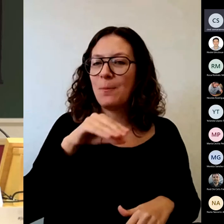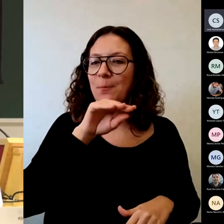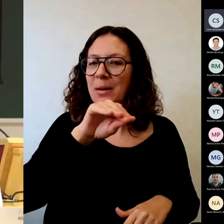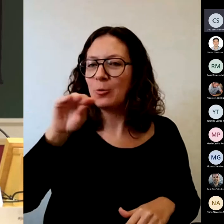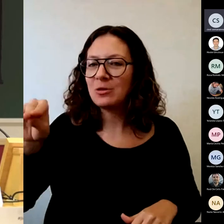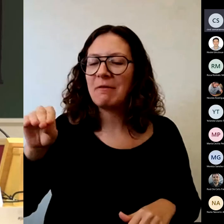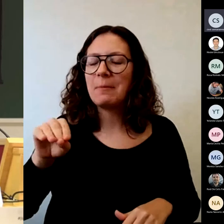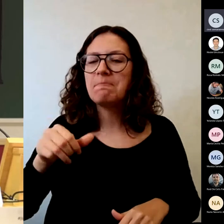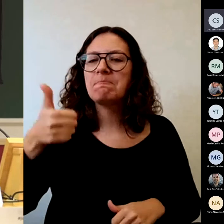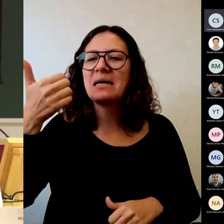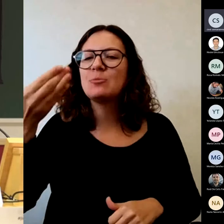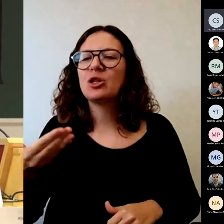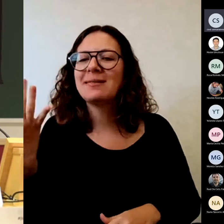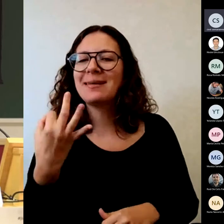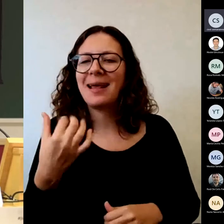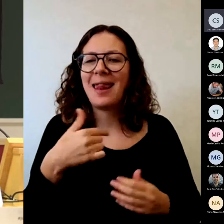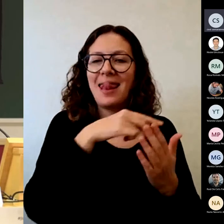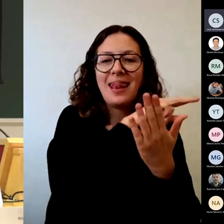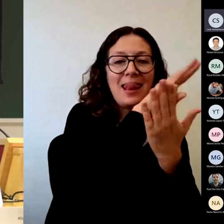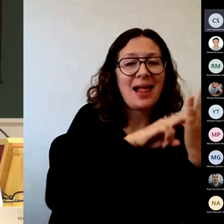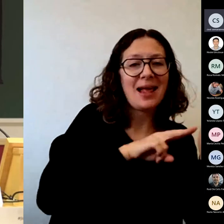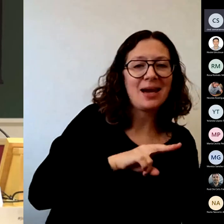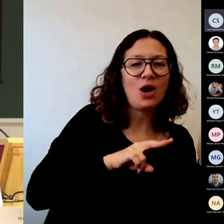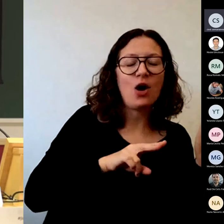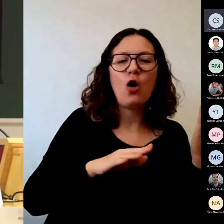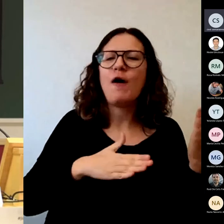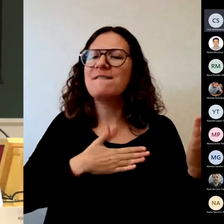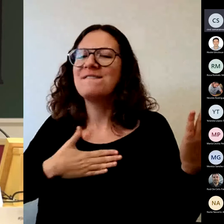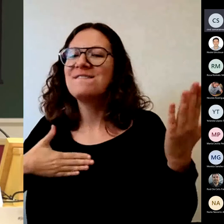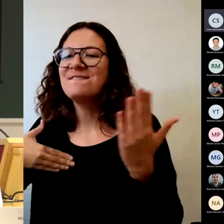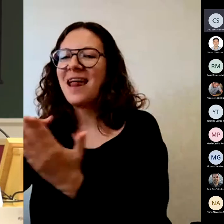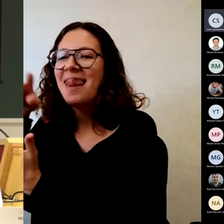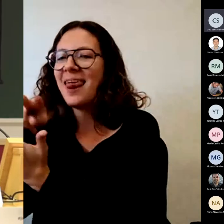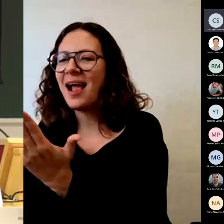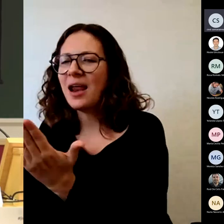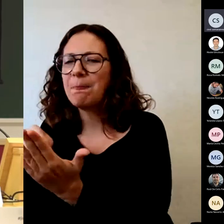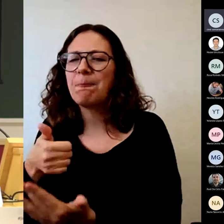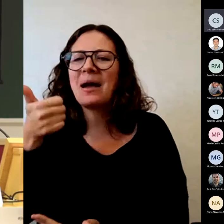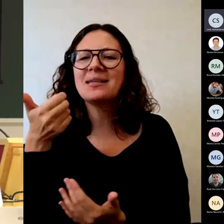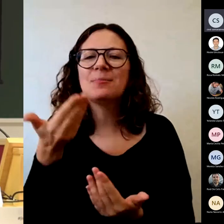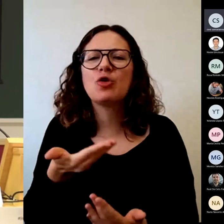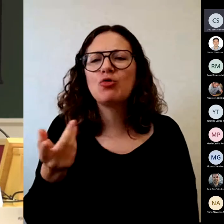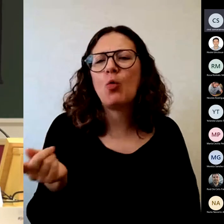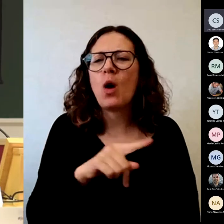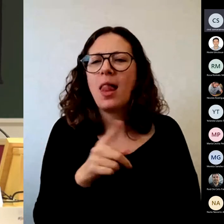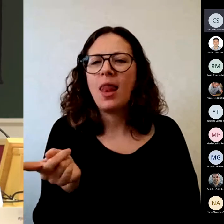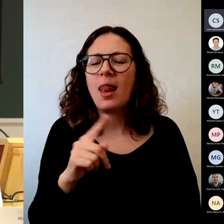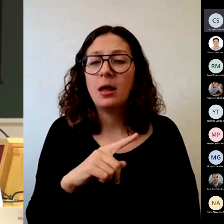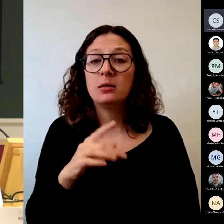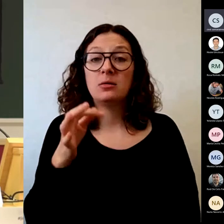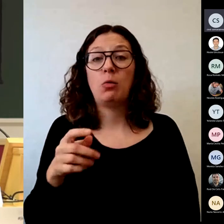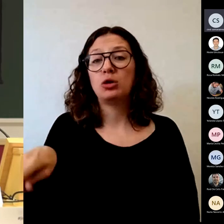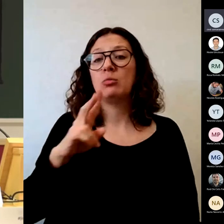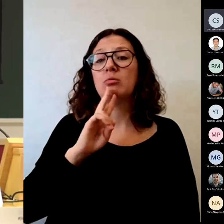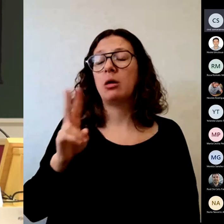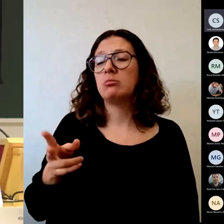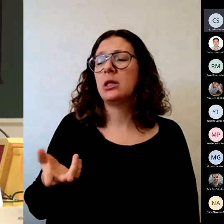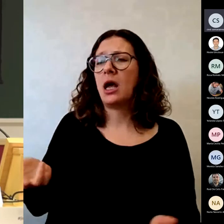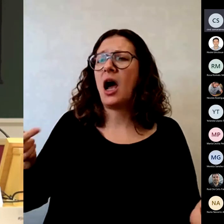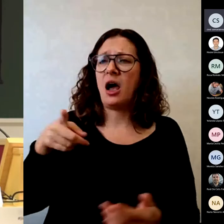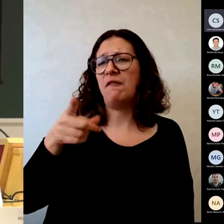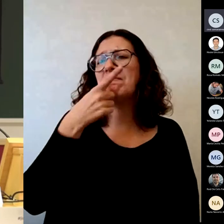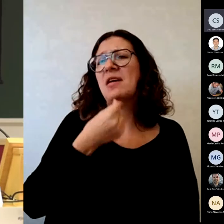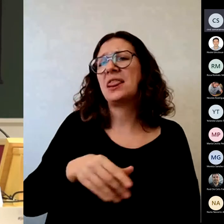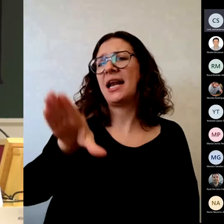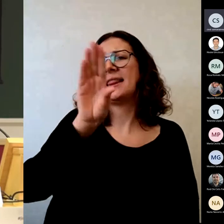querer leer y vosotros diríais eso es fácil de entender pero yo estoy dando ingeniería yo estoy